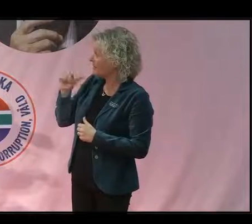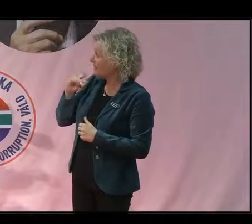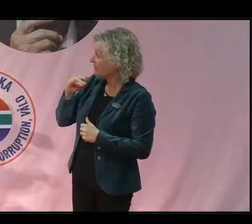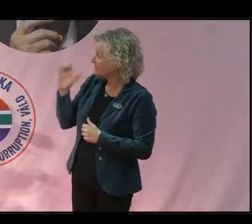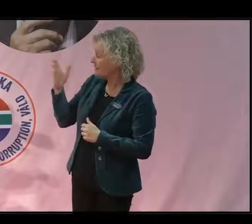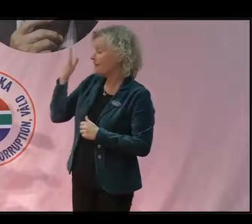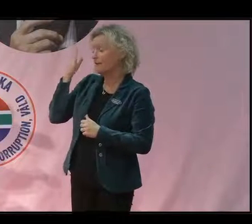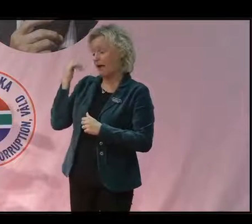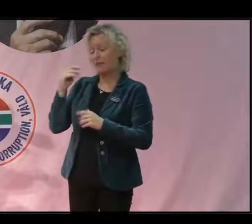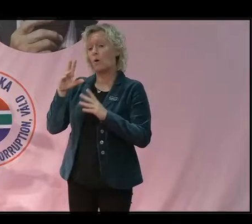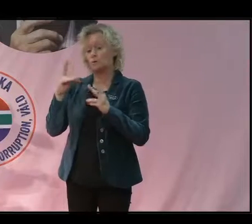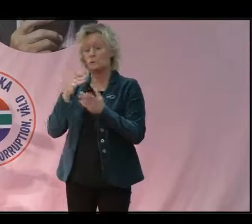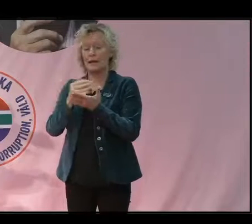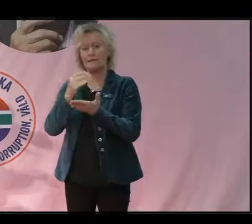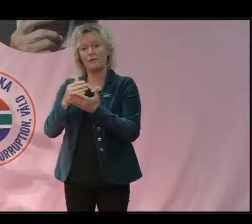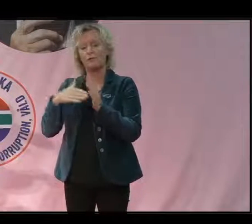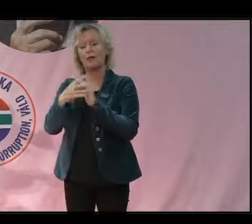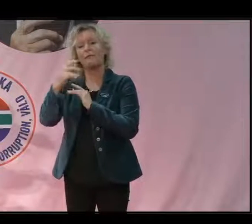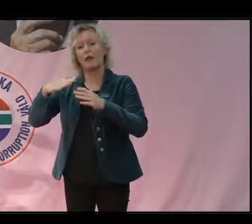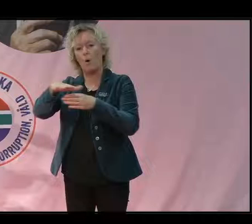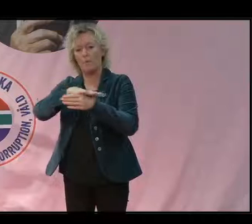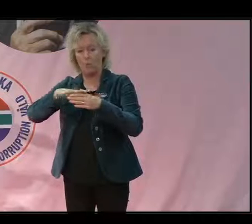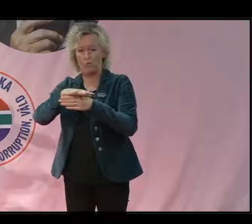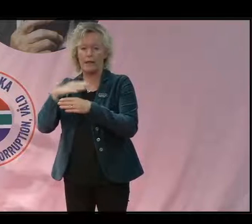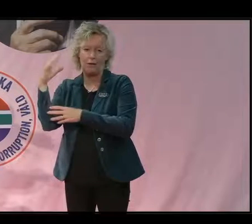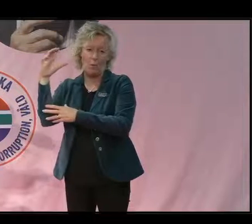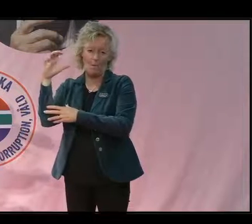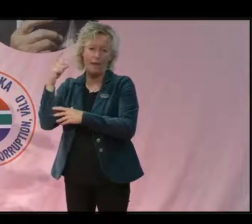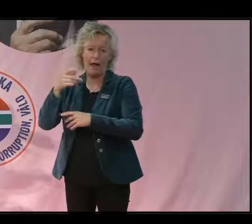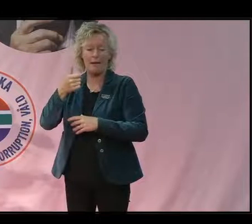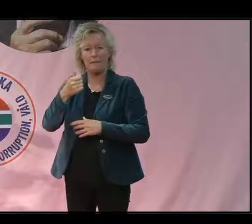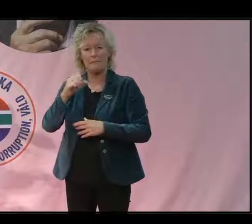från andra delar av Amazonas också i Bogota eller Colombia där han sitter och så.